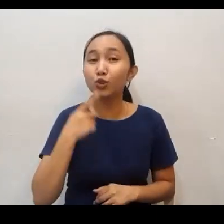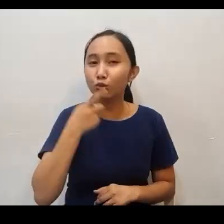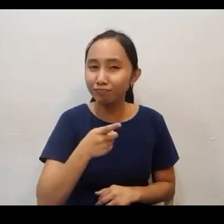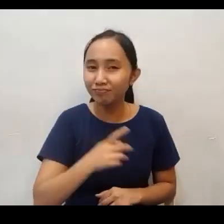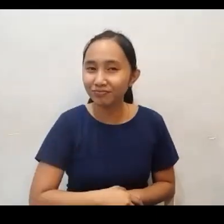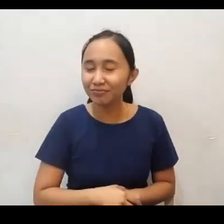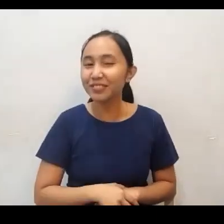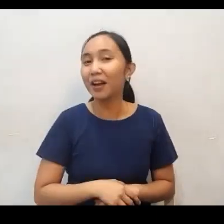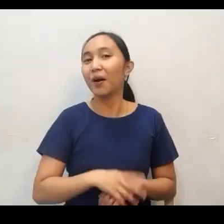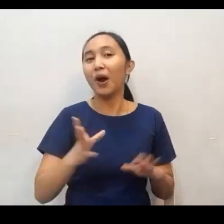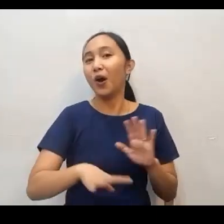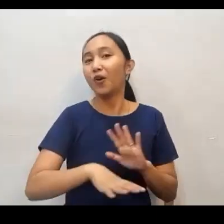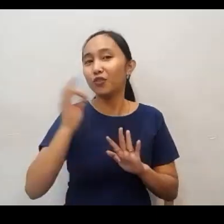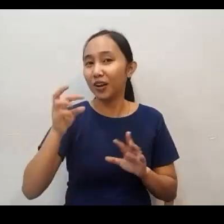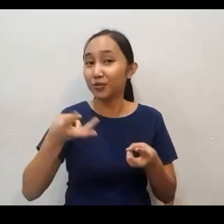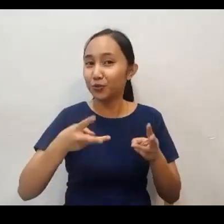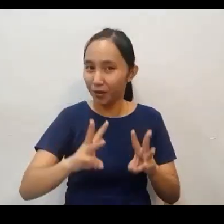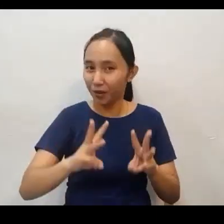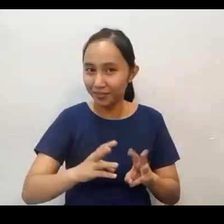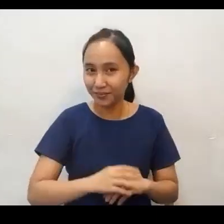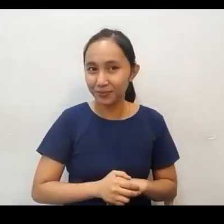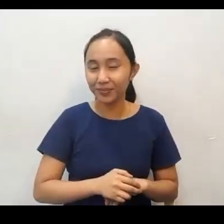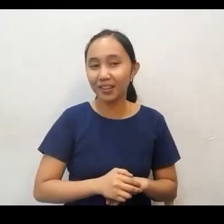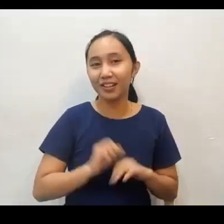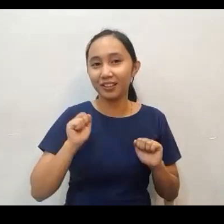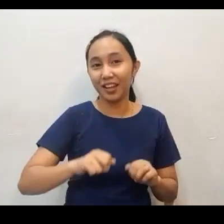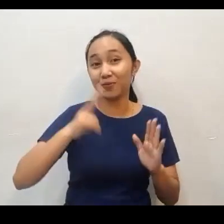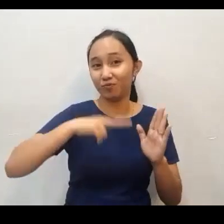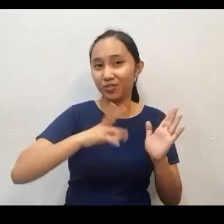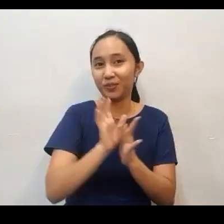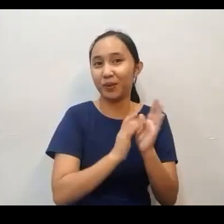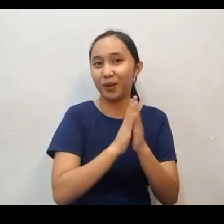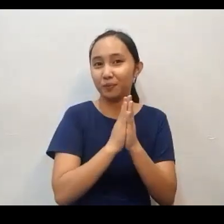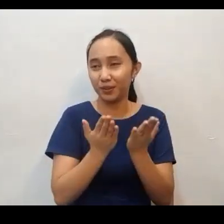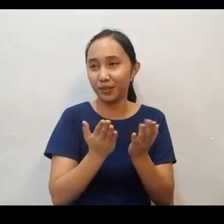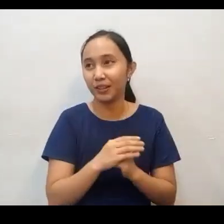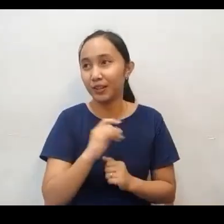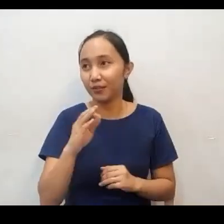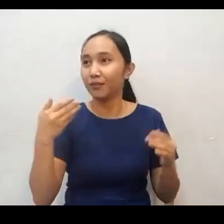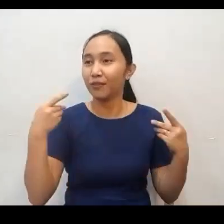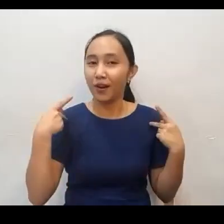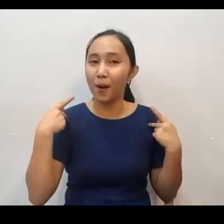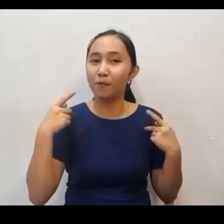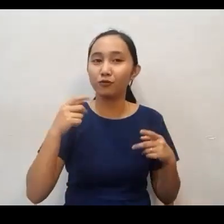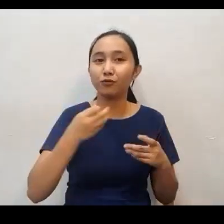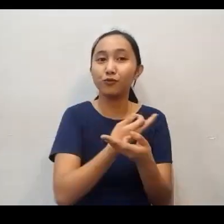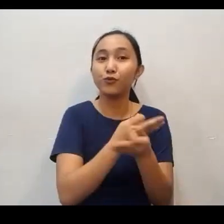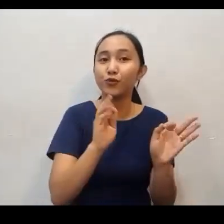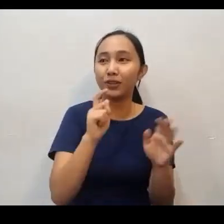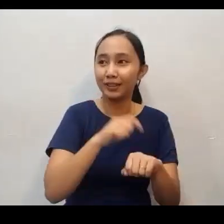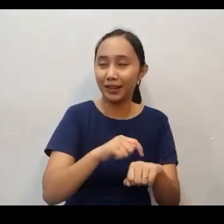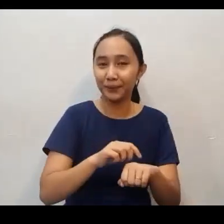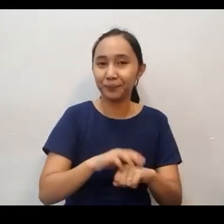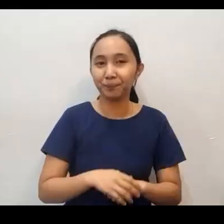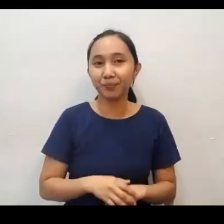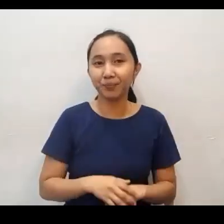Ganun pa man, nakahanap po kasi siya ng paraan para magbasa ng Biblia kapag meron siyang libring oras. So, in order